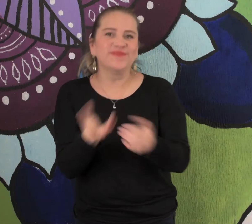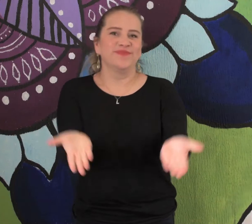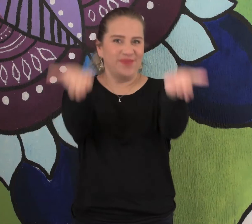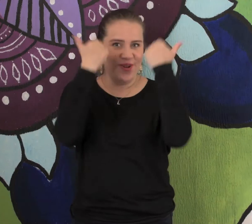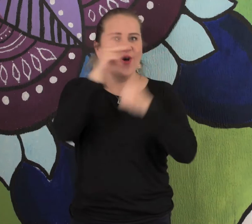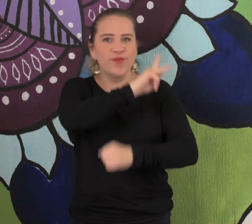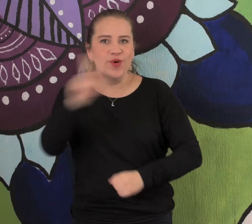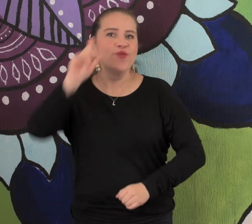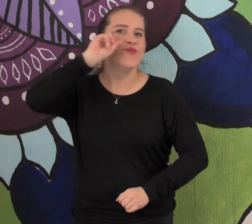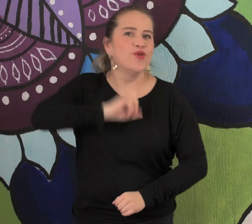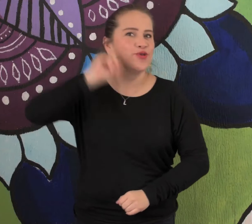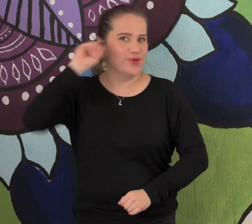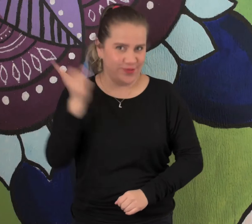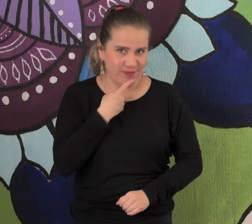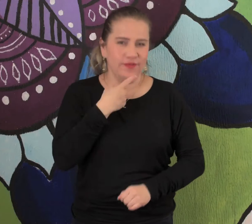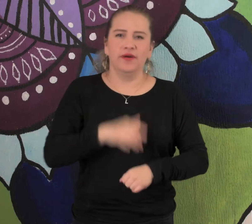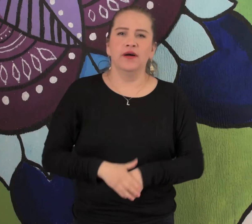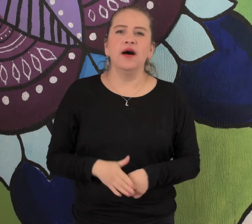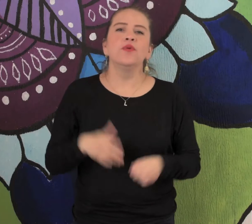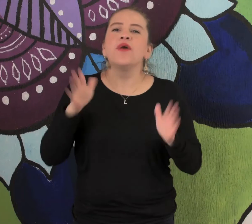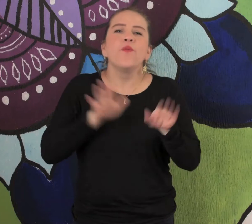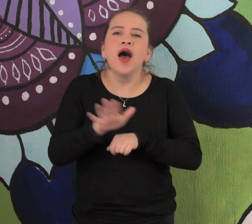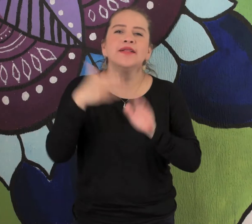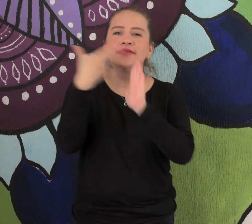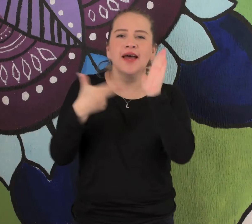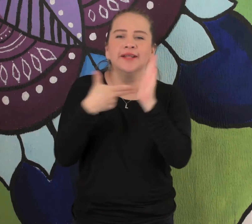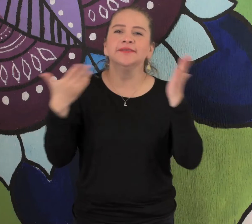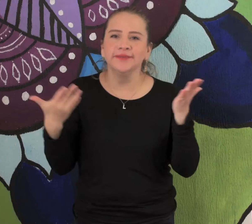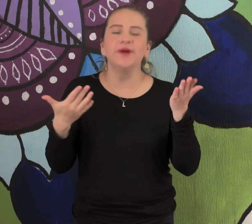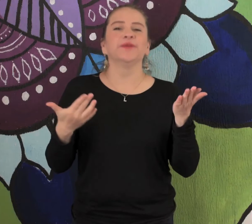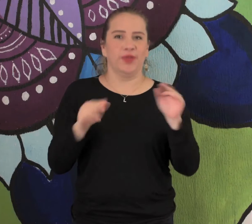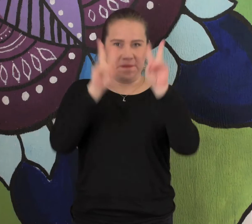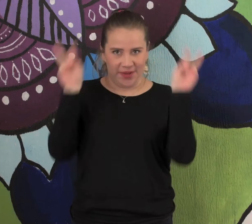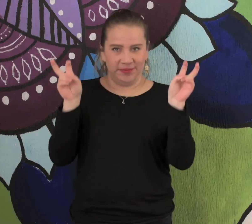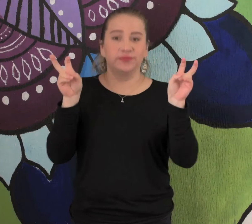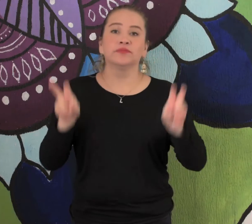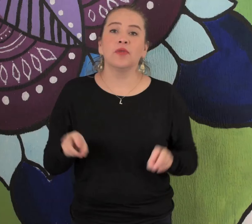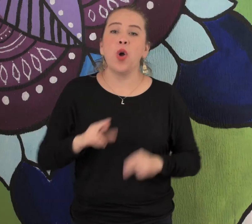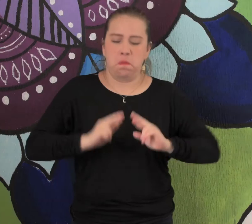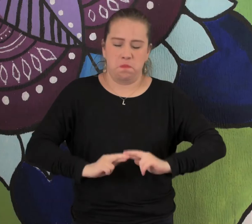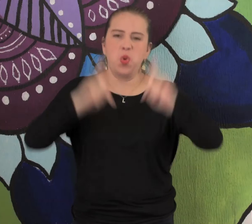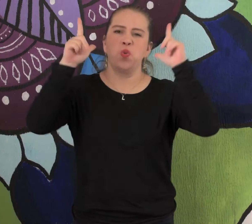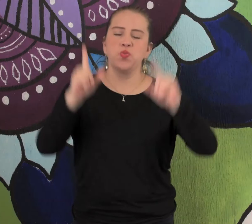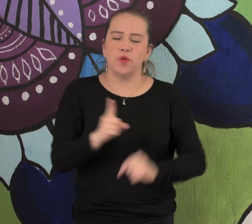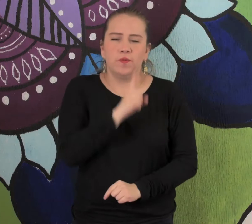Queremos invitar a todas las mujeres sordas a un taller cuya temática es